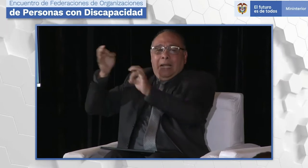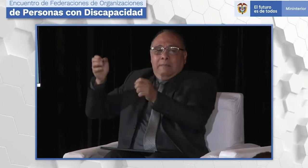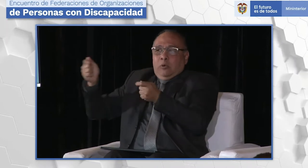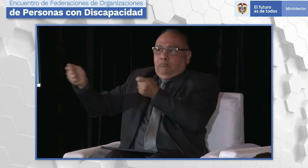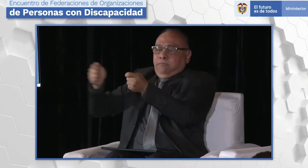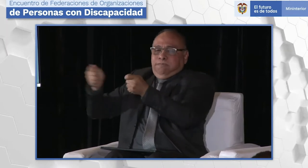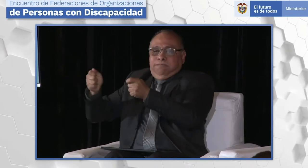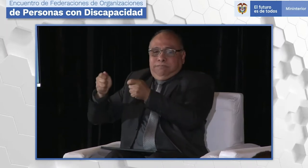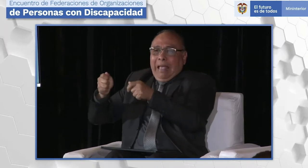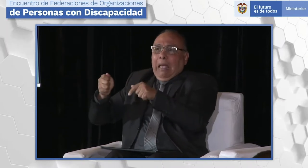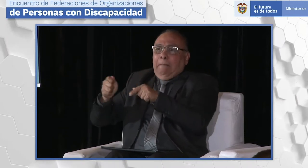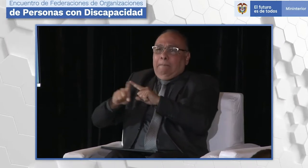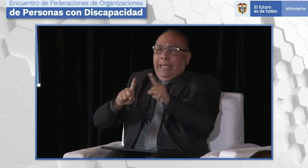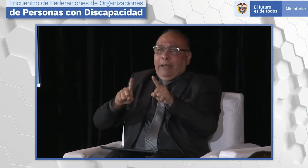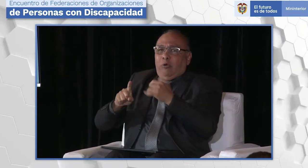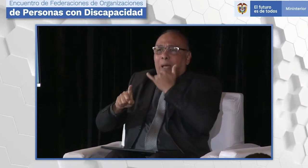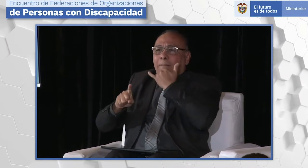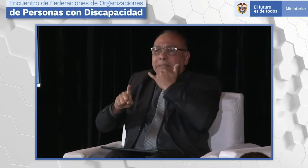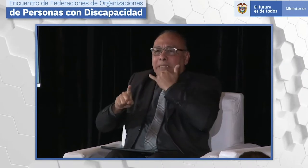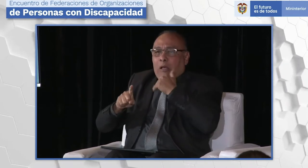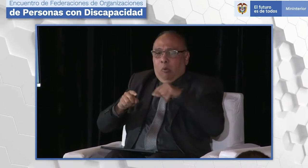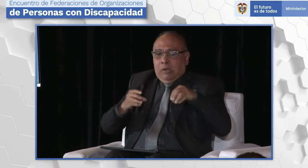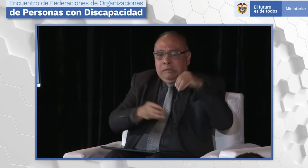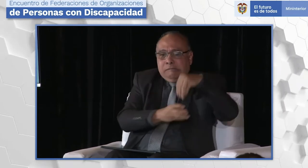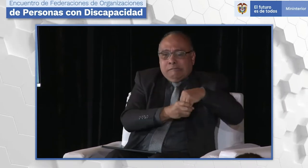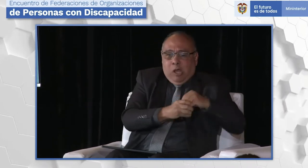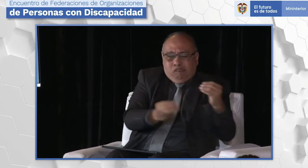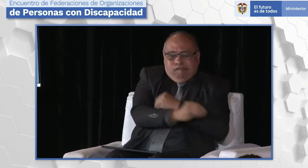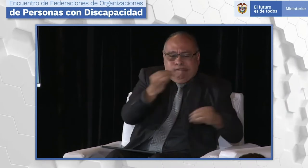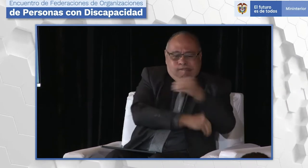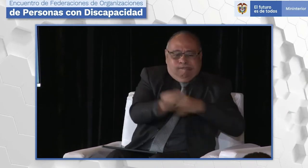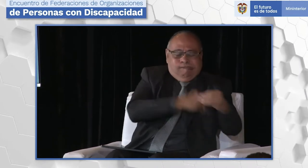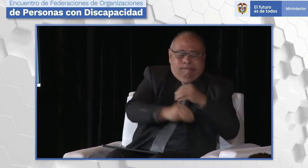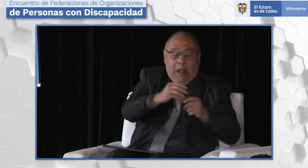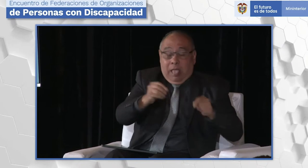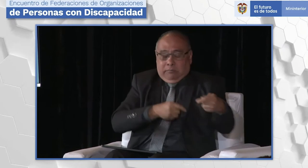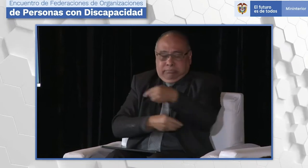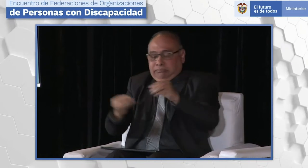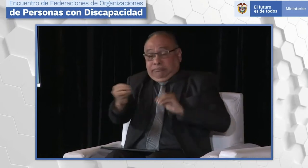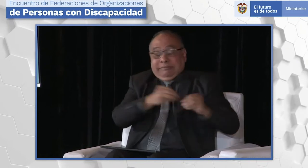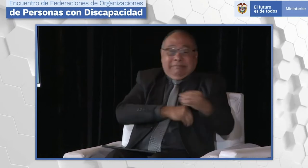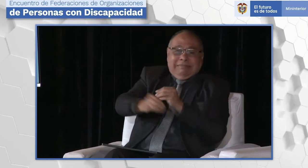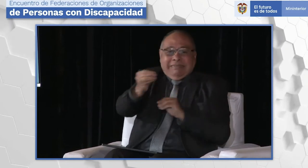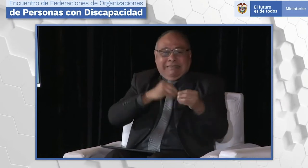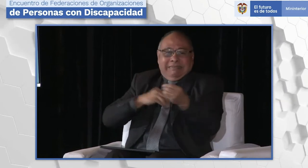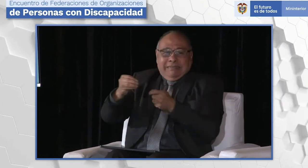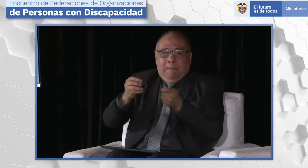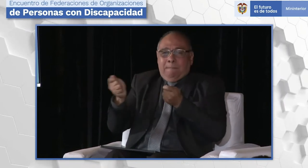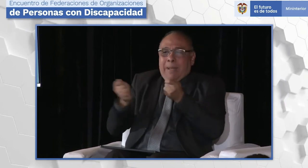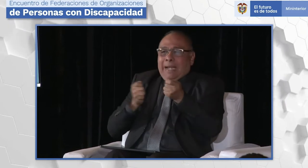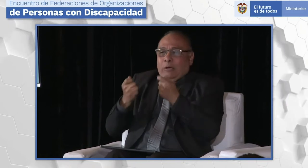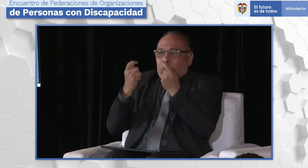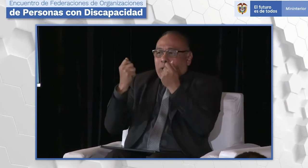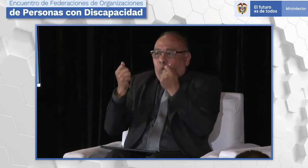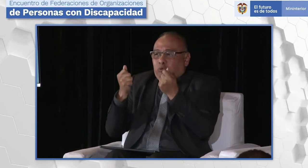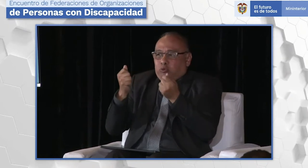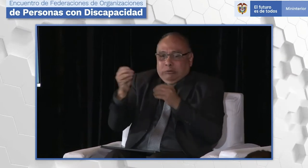Entonces, de alguna manera, este comité puede hacer un manejo frente a las entidades respecto al deporte en estas diferentes